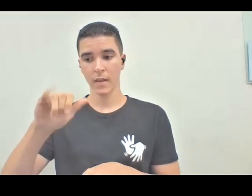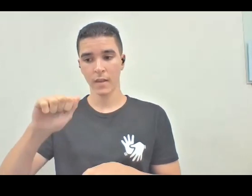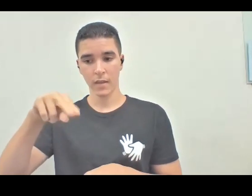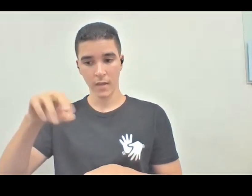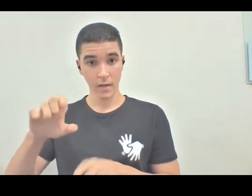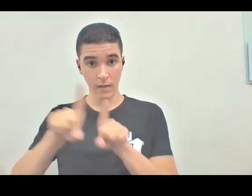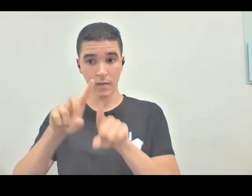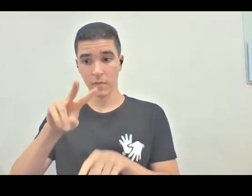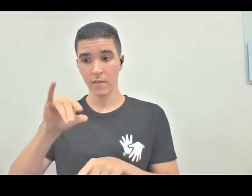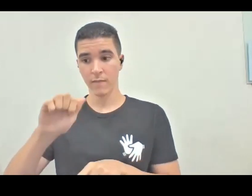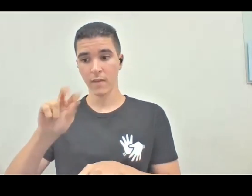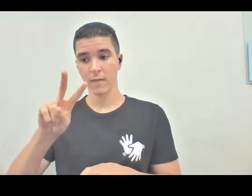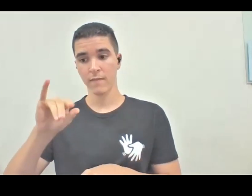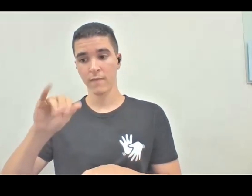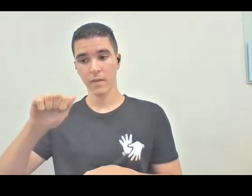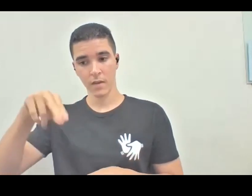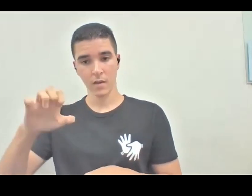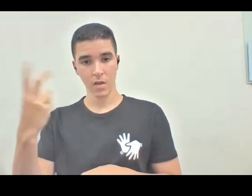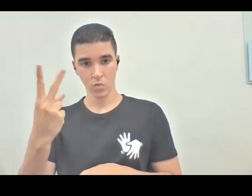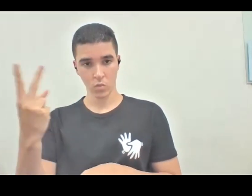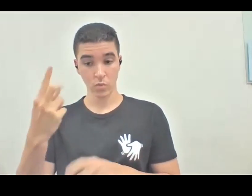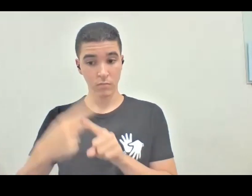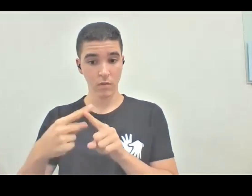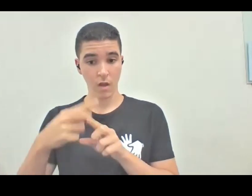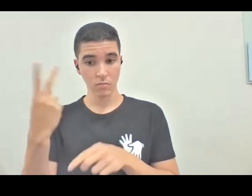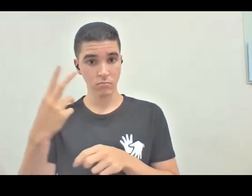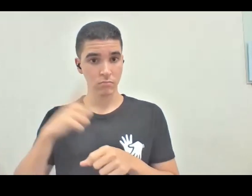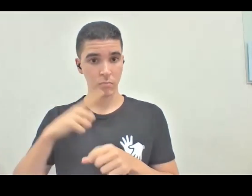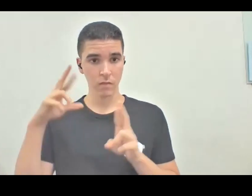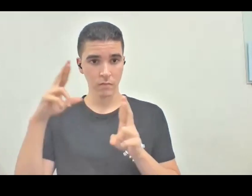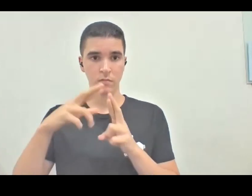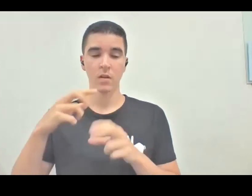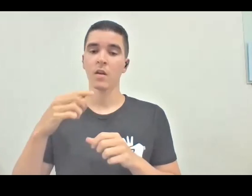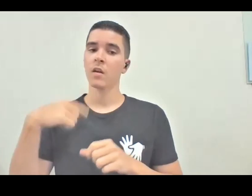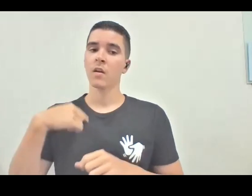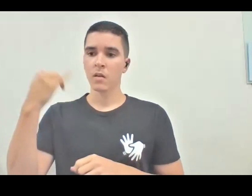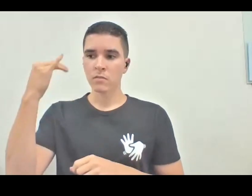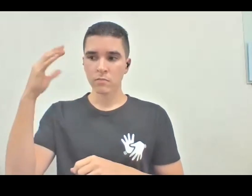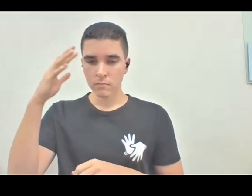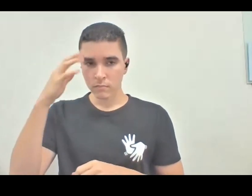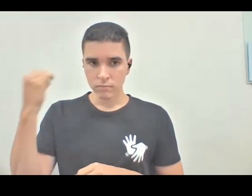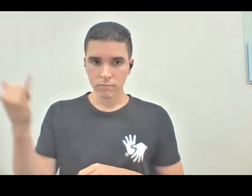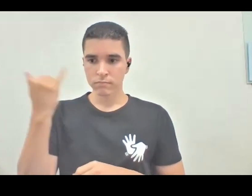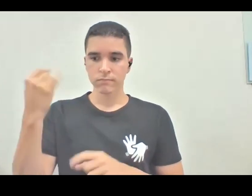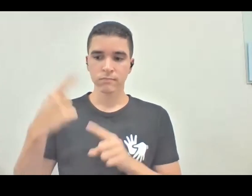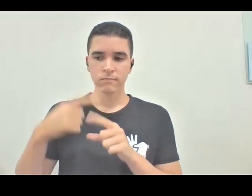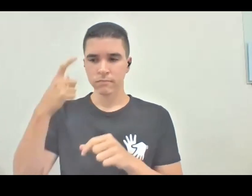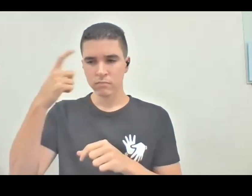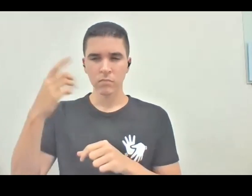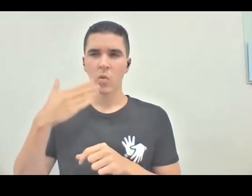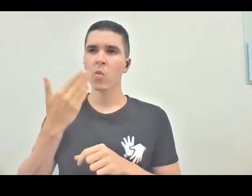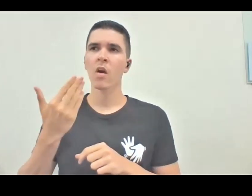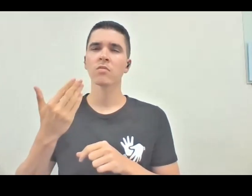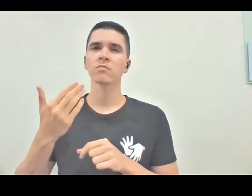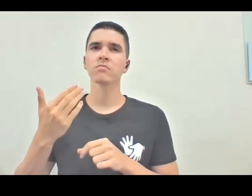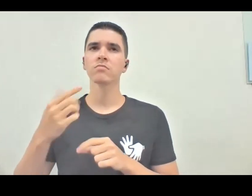lembrete, né, para a continuidade dessa programação, né, qual que poderia ser o próximo passo sabendo que no público tem